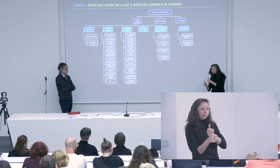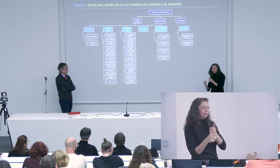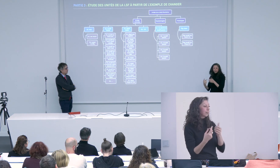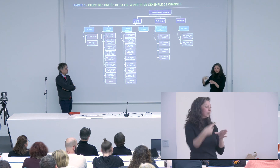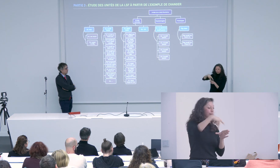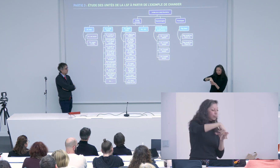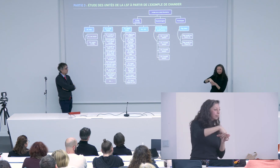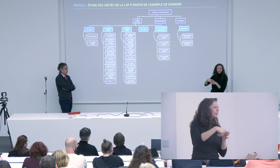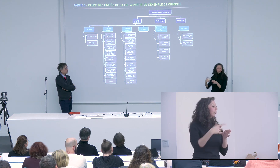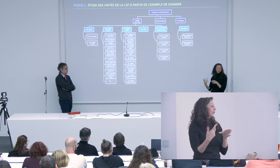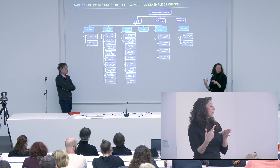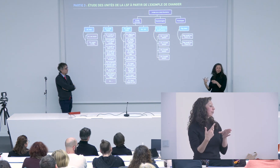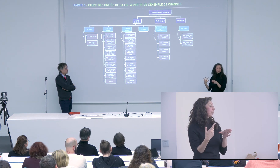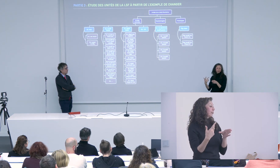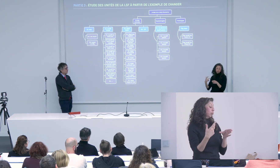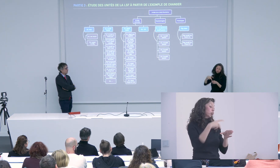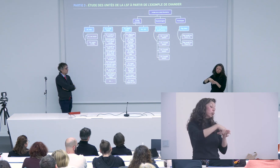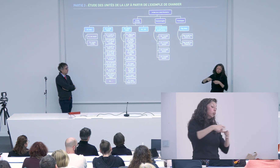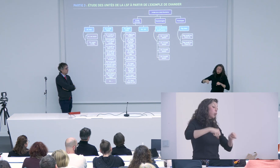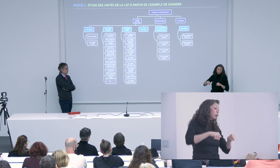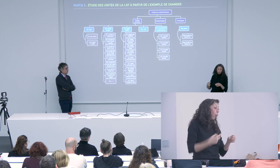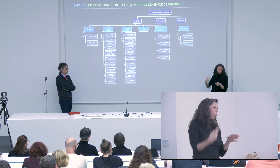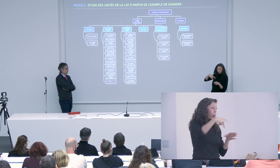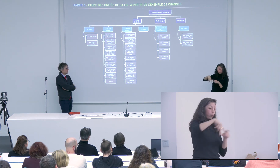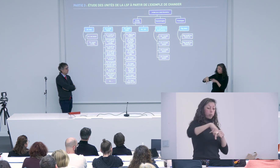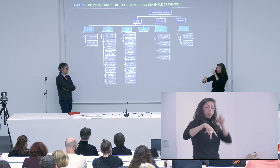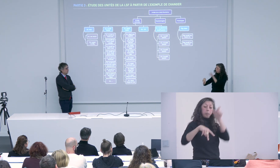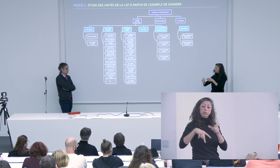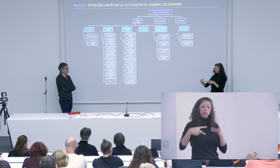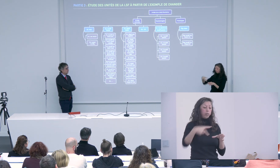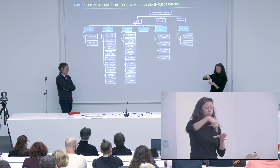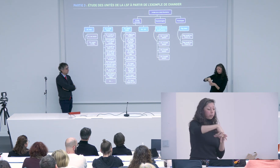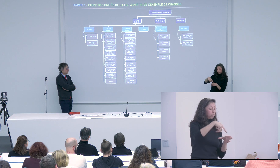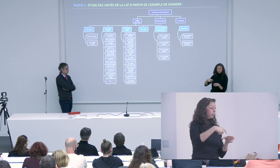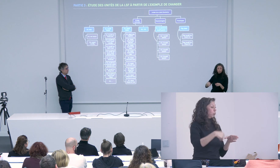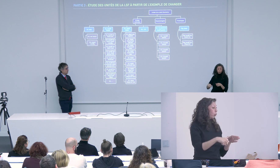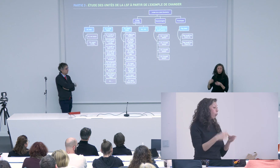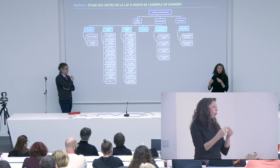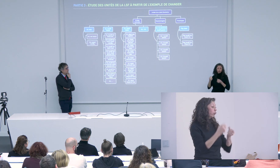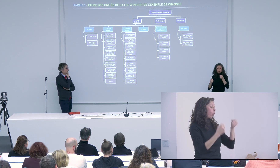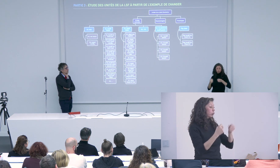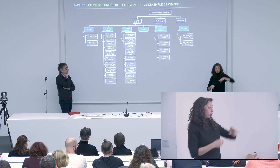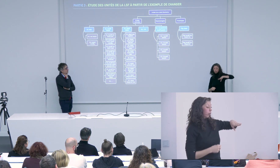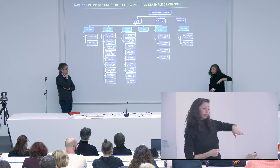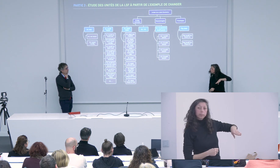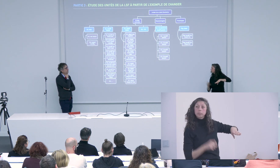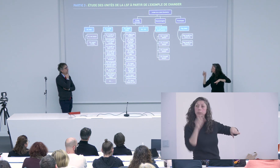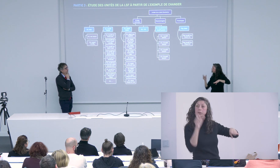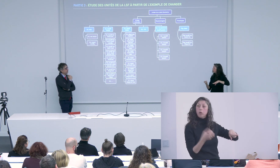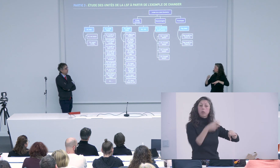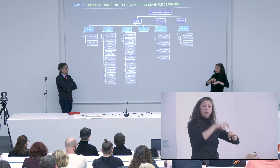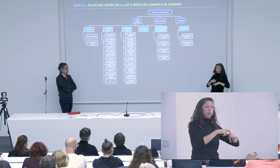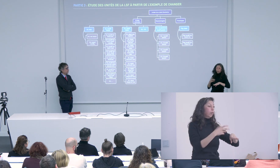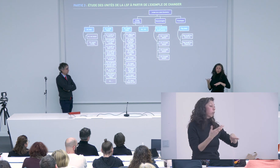donc ces choses là se rapportent aux personnes qui montent par exemple sur une moto ça c'est les jambes d'une personne qui monterait sur une moto ou